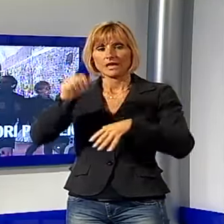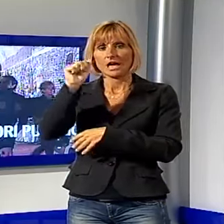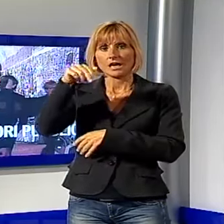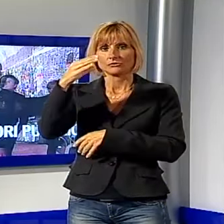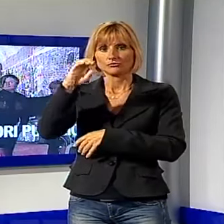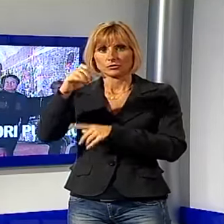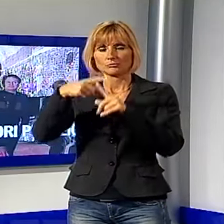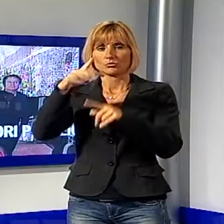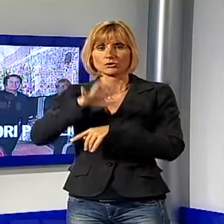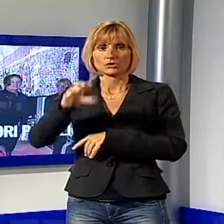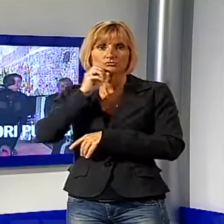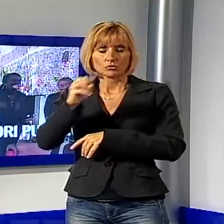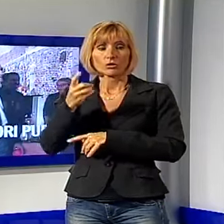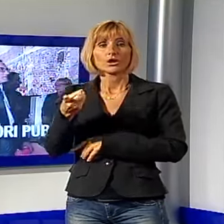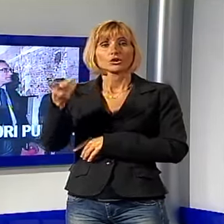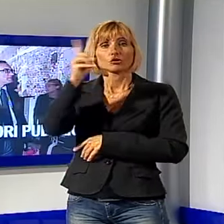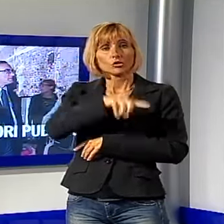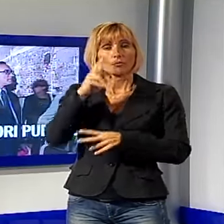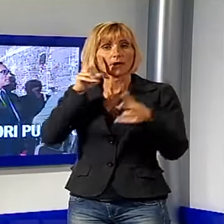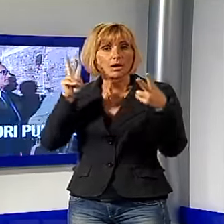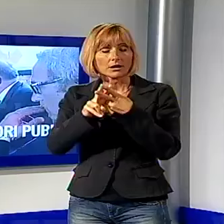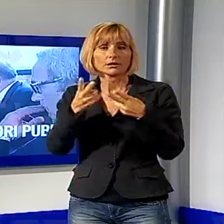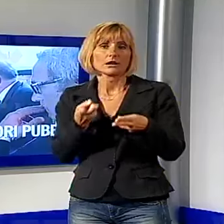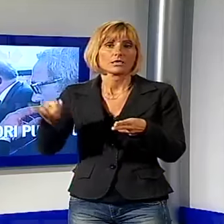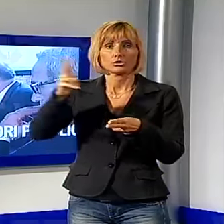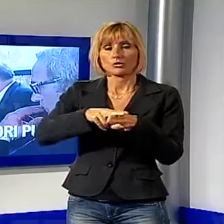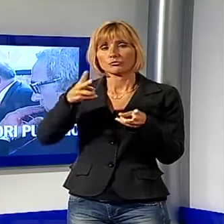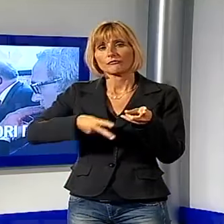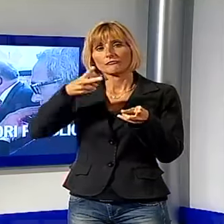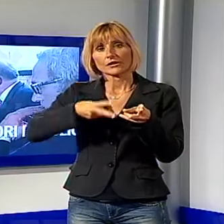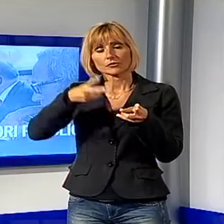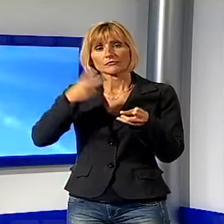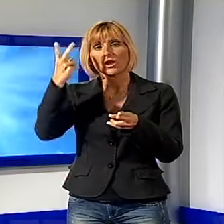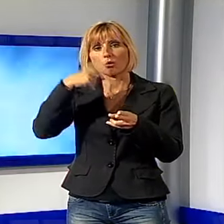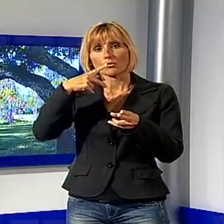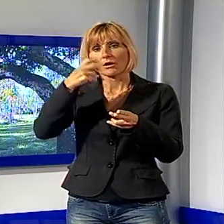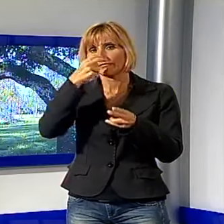Regione. Domani incontro dedicato al raddoppio della ferrovia Lucca-Firenze.